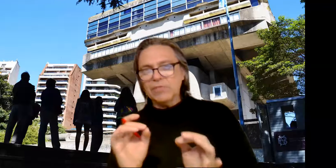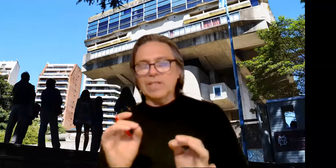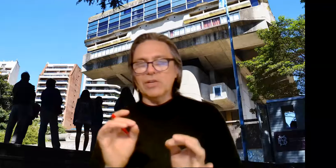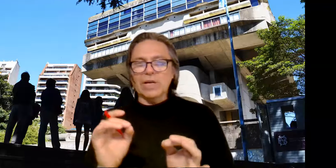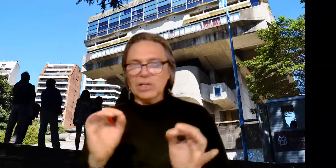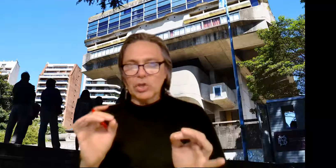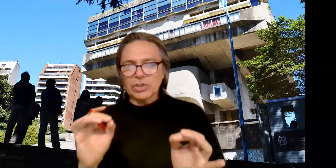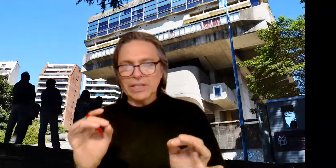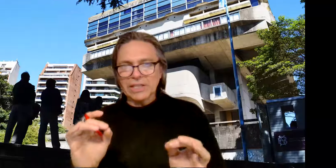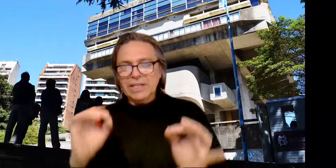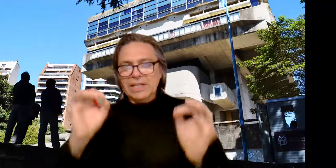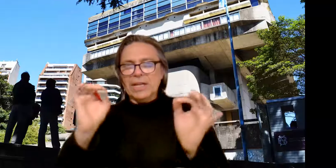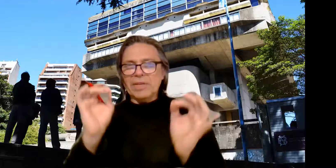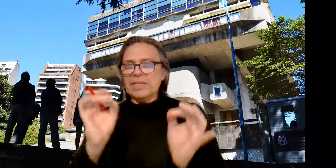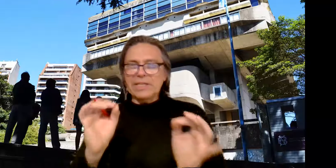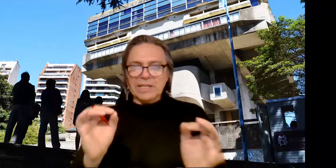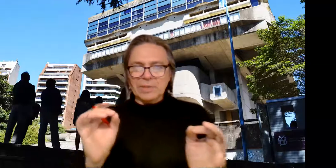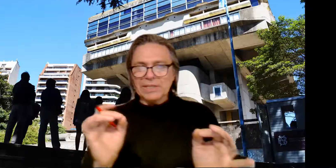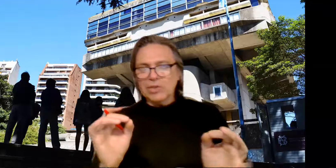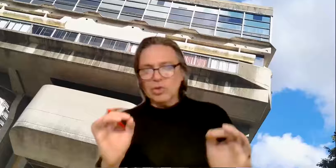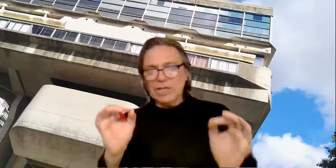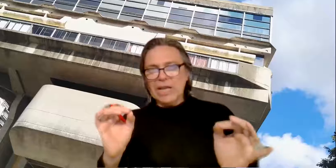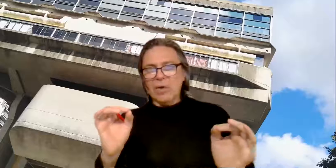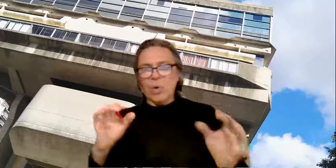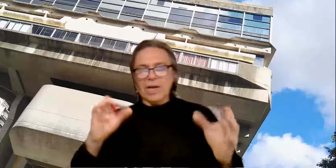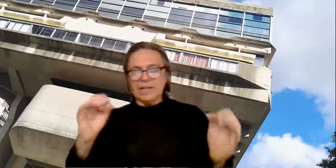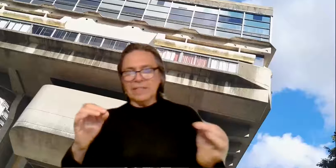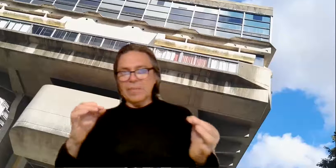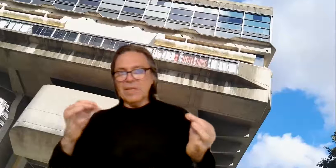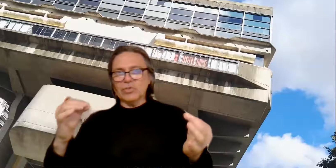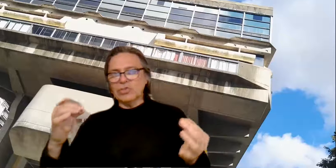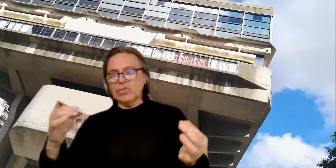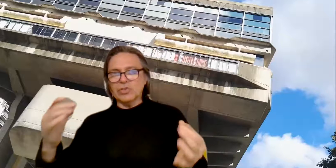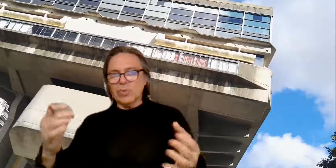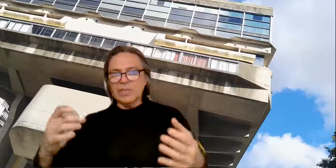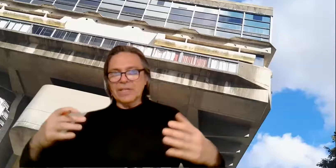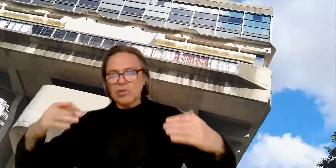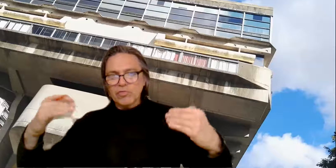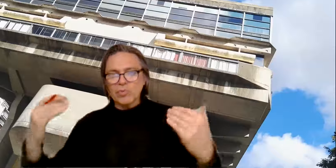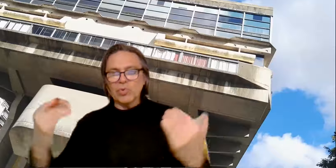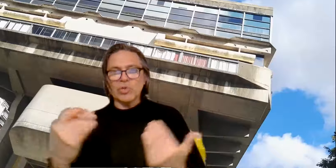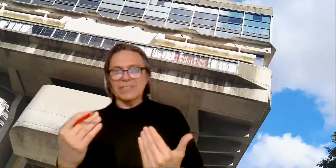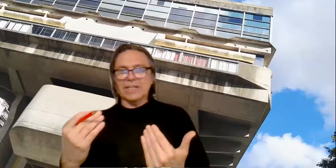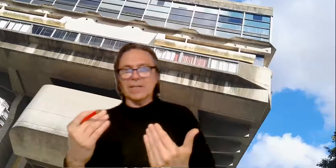Figueroa Alcorta, en la avenida del Divertador, el agua, hacia 1850, conforme un lodazal.